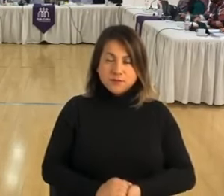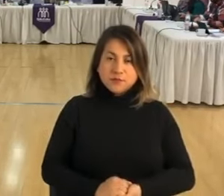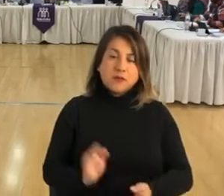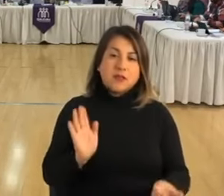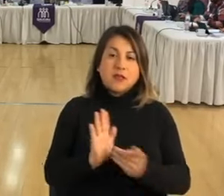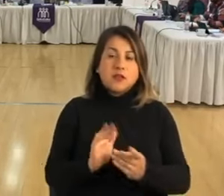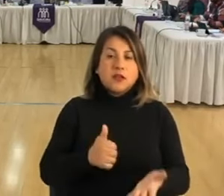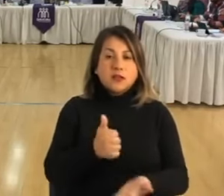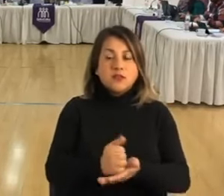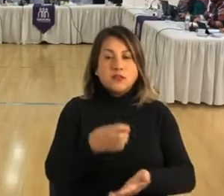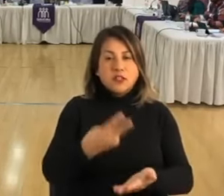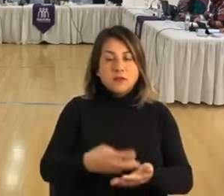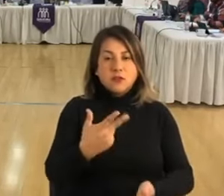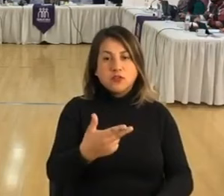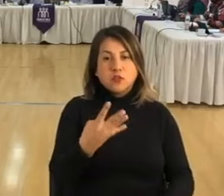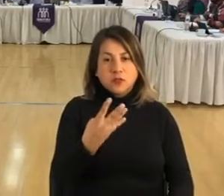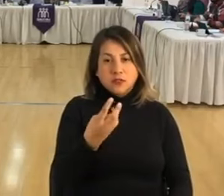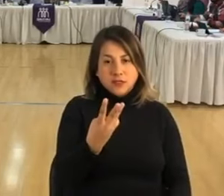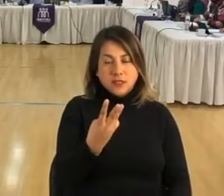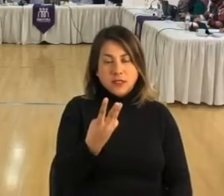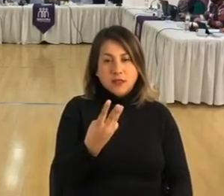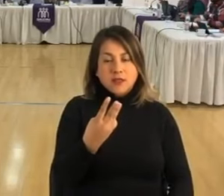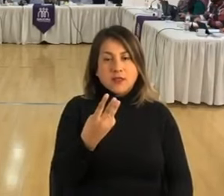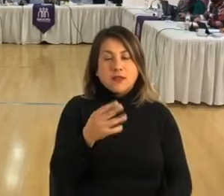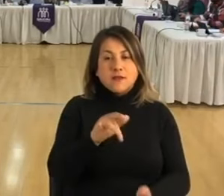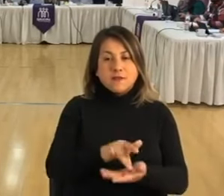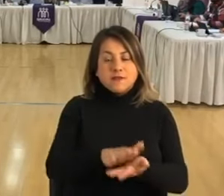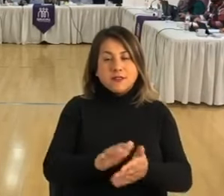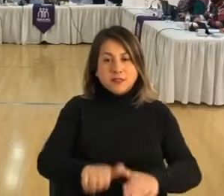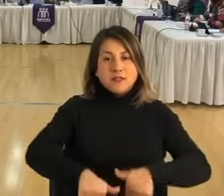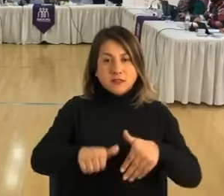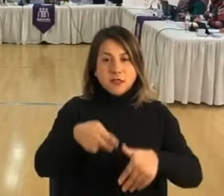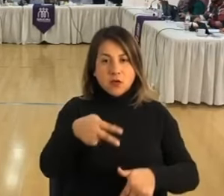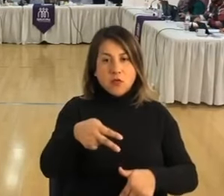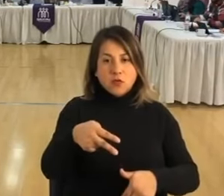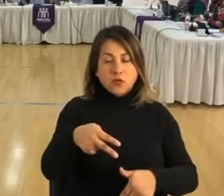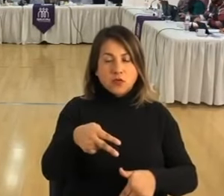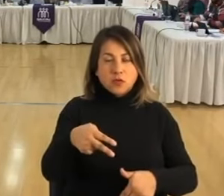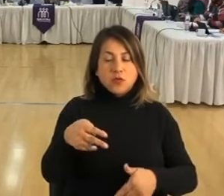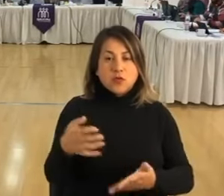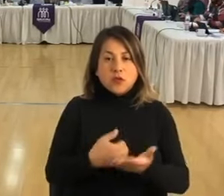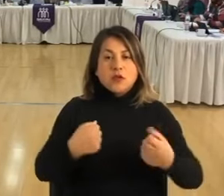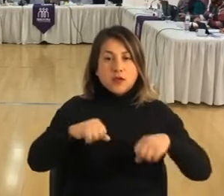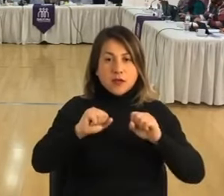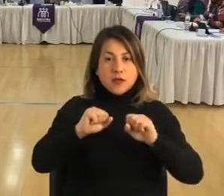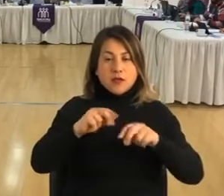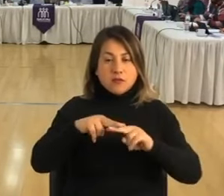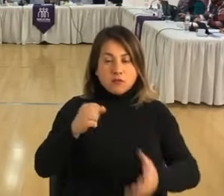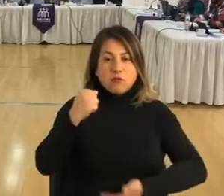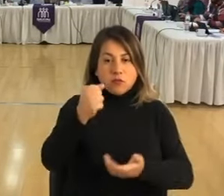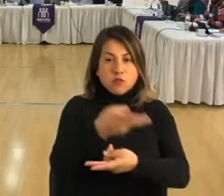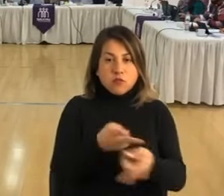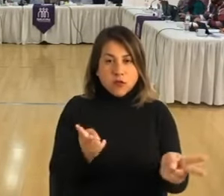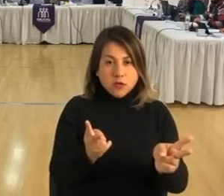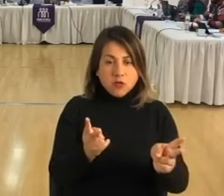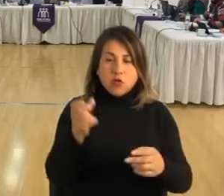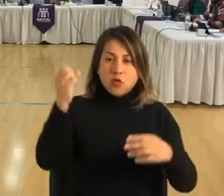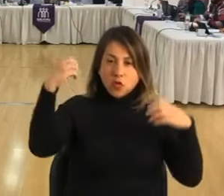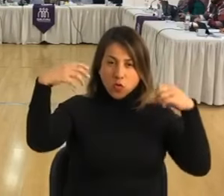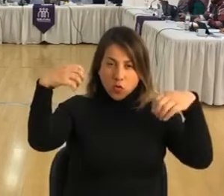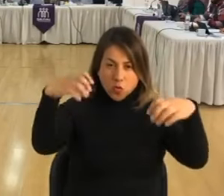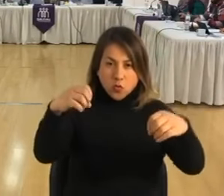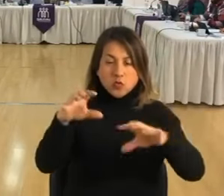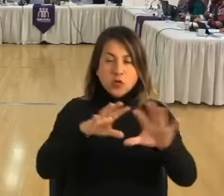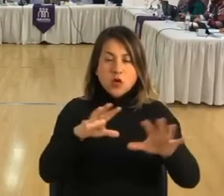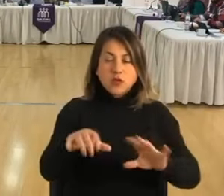Por el decreto alcaldicio 3.843, fecha 16 de junio, se adjudicó la licitación pública denominada Subinistro de Luminarias,